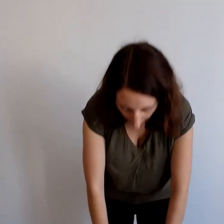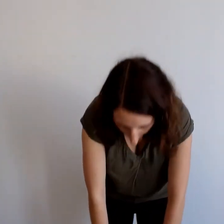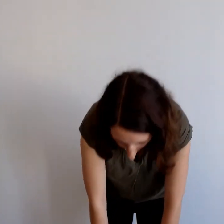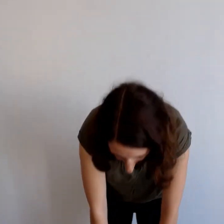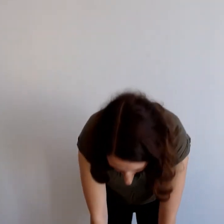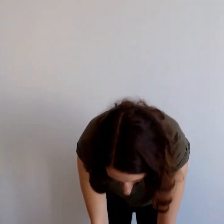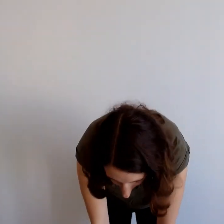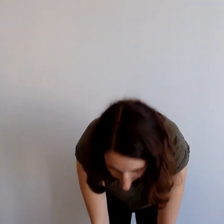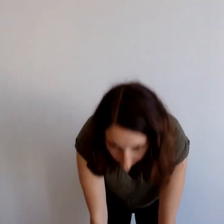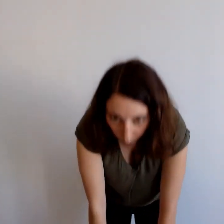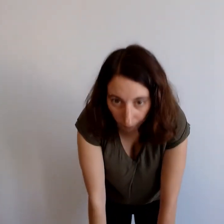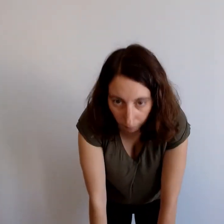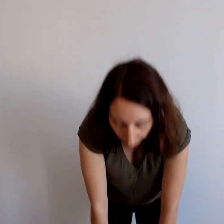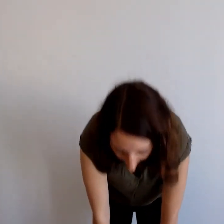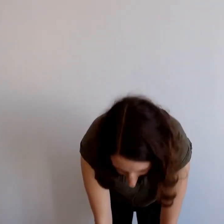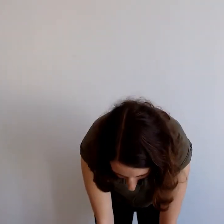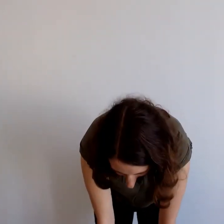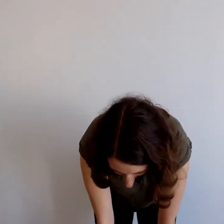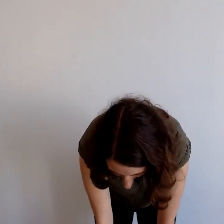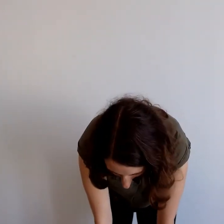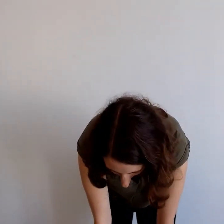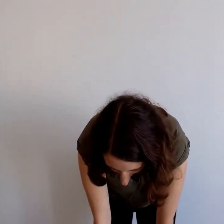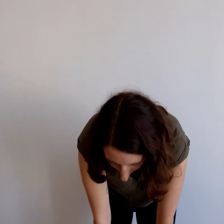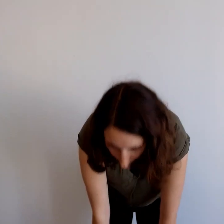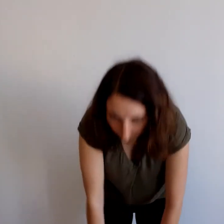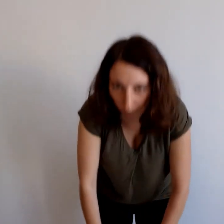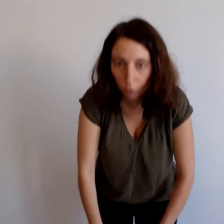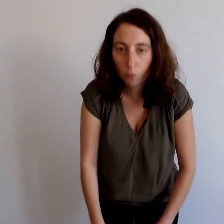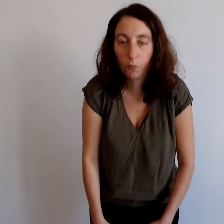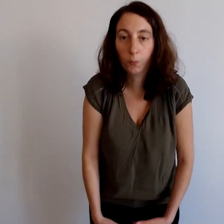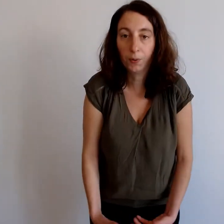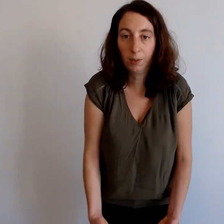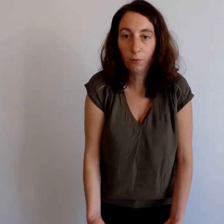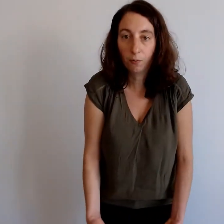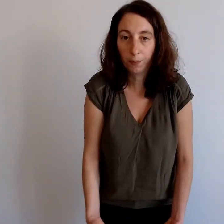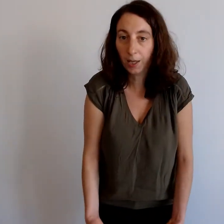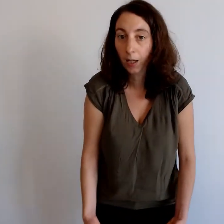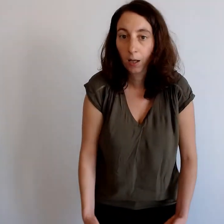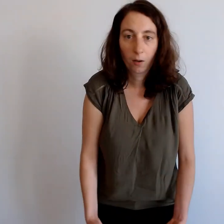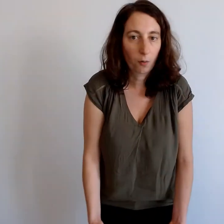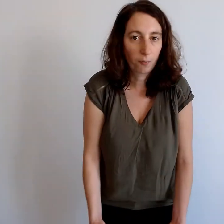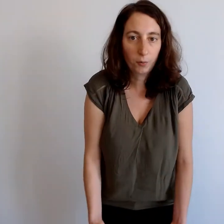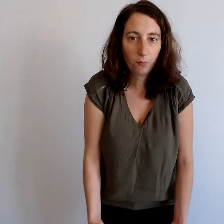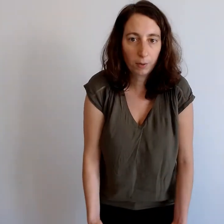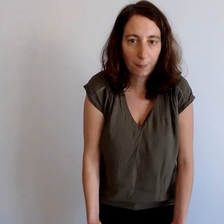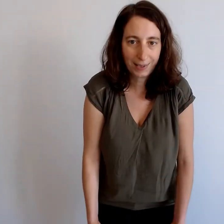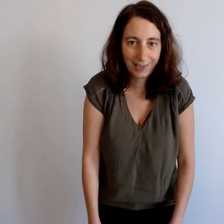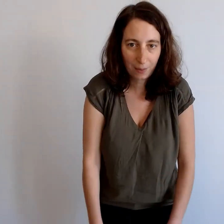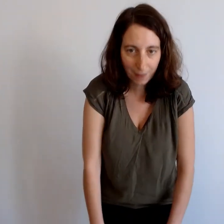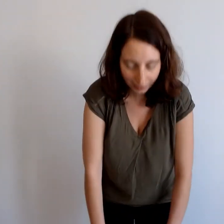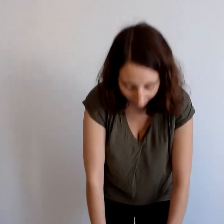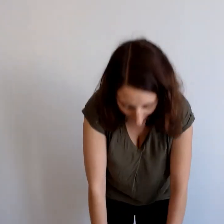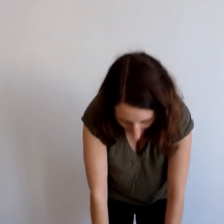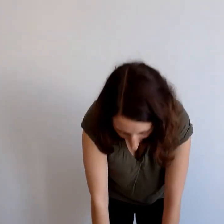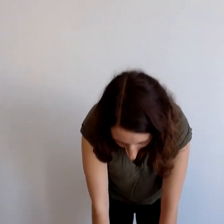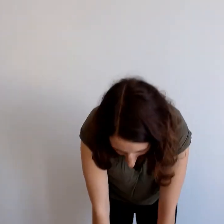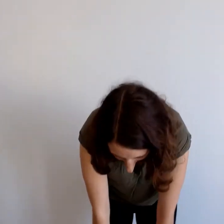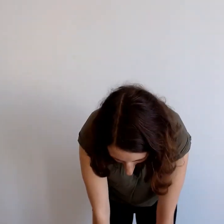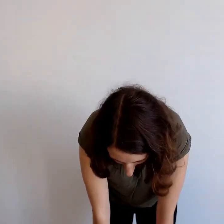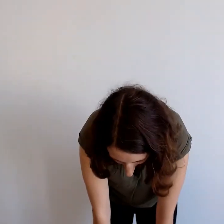en avant, jusqu'à ce que vos mains se rapprochent le plus possible de vos pieds, en fonction de vos capacités personnelles. Et dans